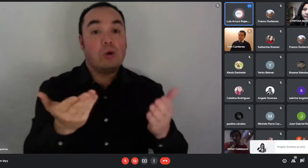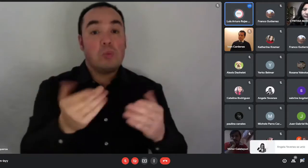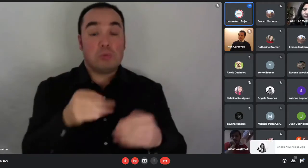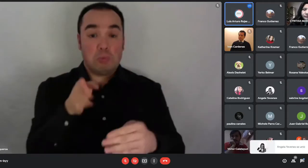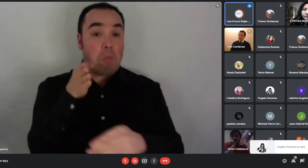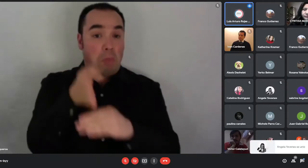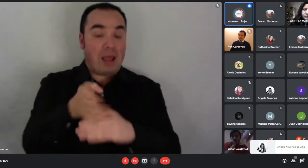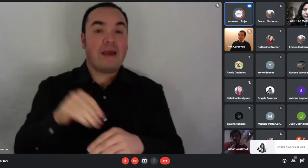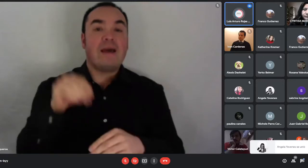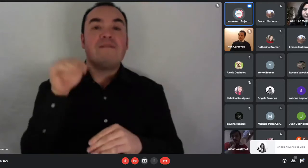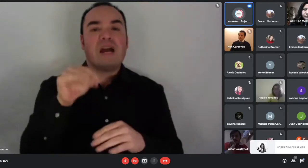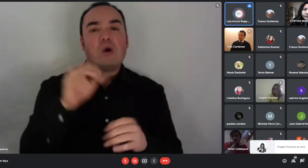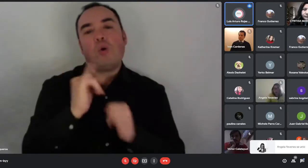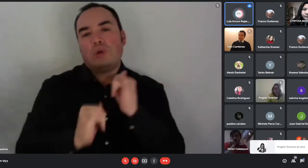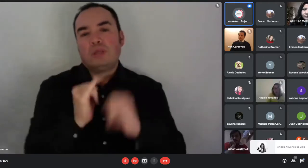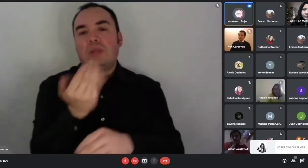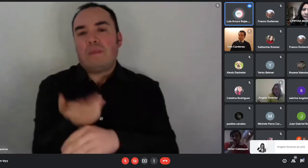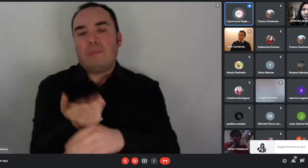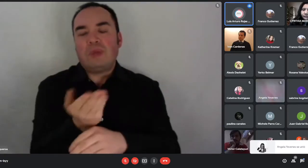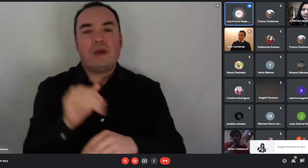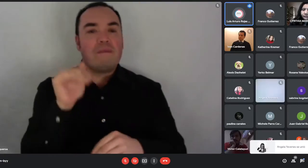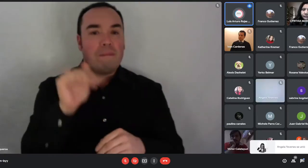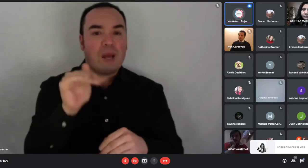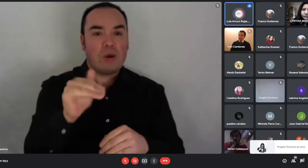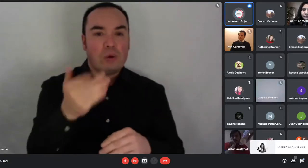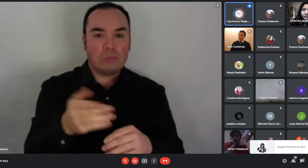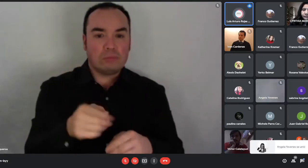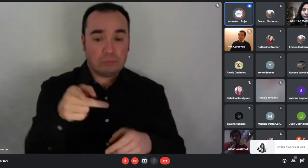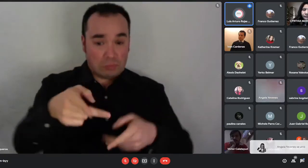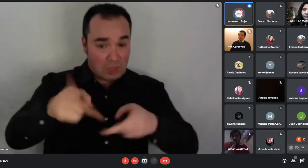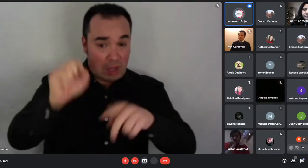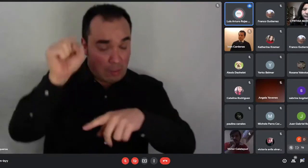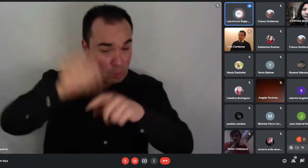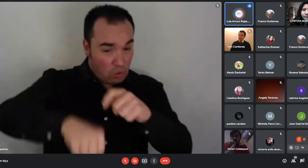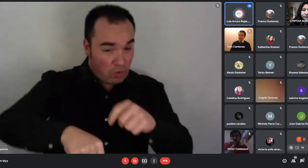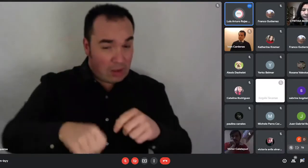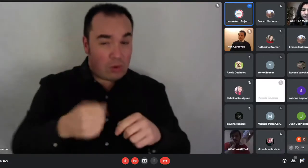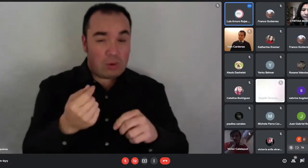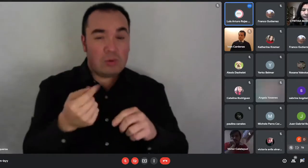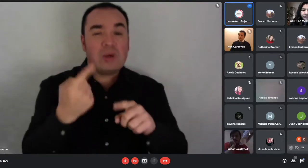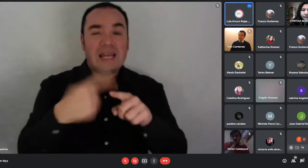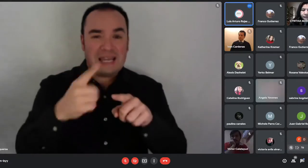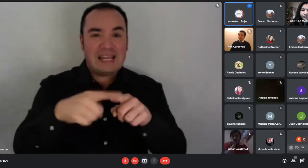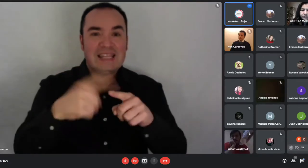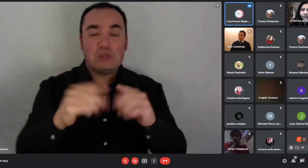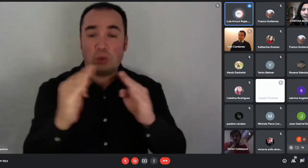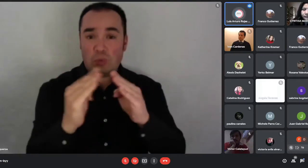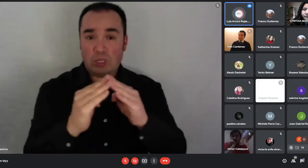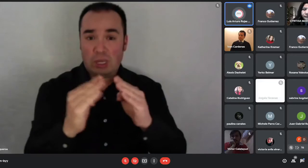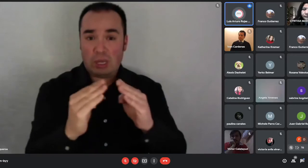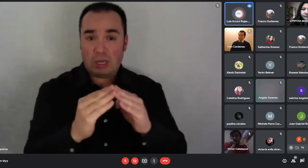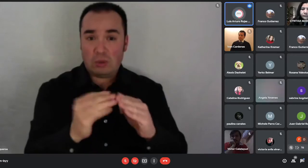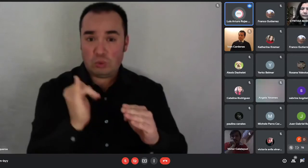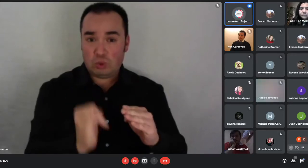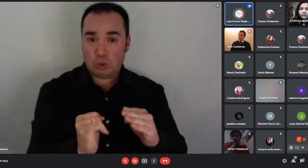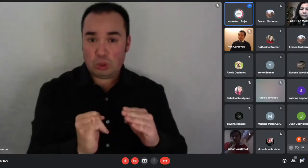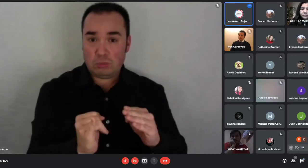hipotecario para que puedan financiar el total de la vivienda. Eso es lo que indica el decreto. Ahora, de acuerdo a la situación